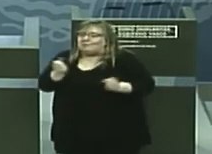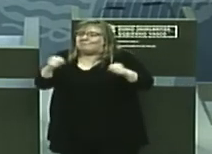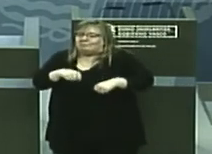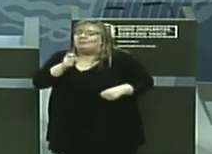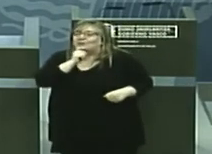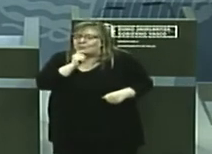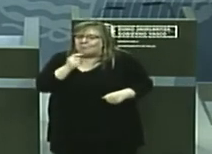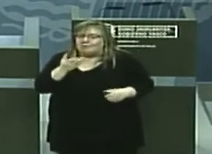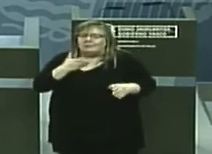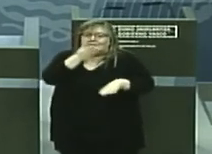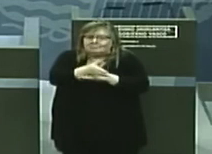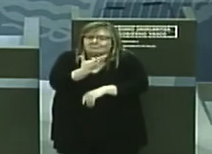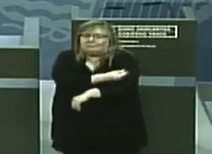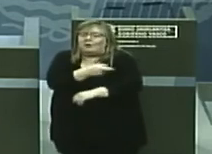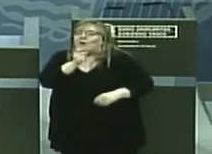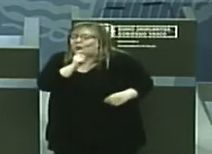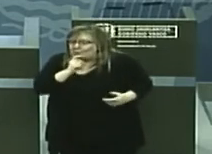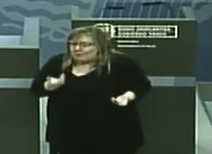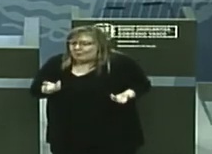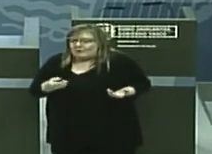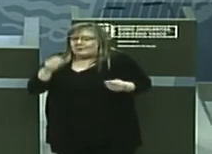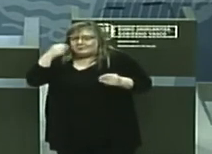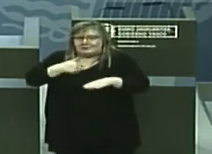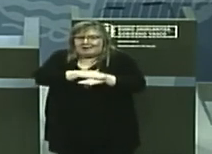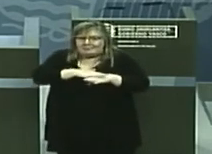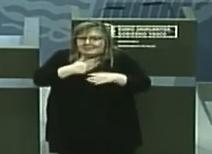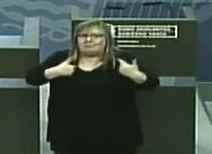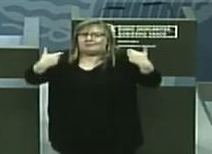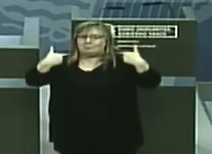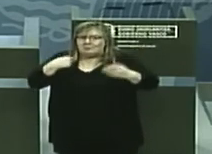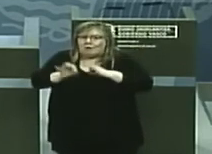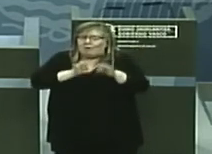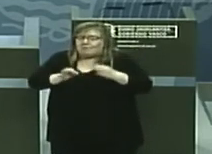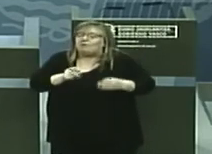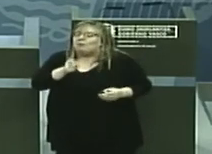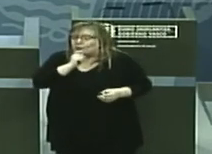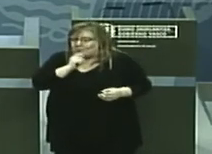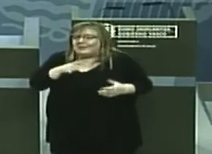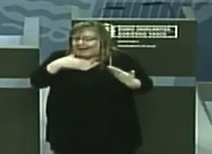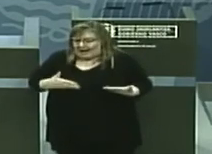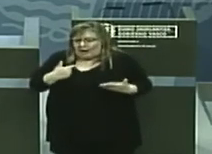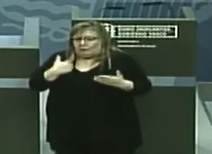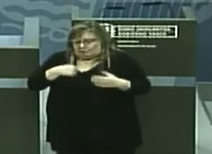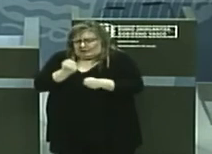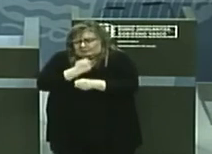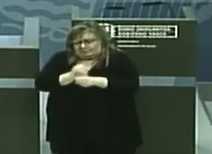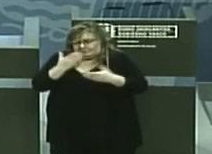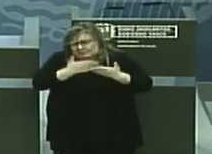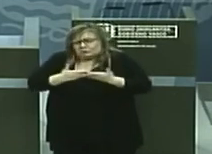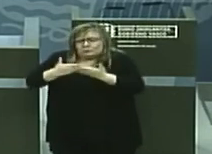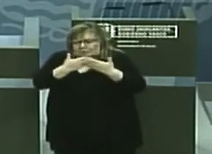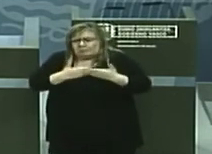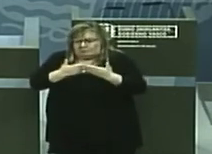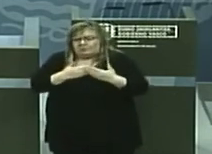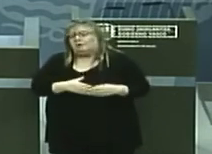administrarla, cómo estratificar la administración. Y todo esto es algo en lo que ya estamos trabajando. Hemos